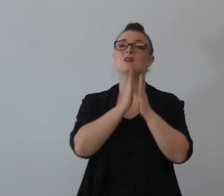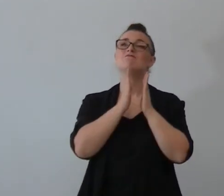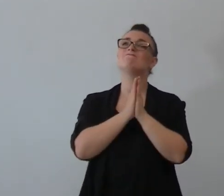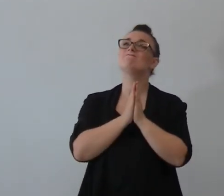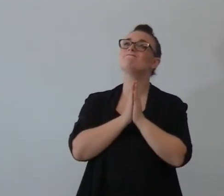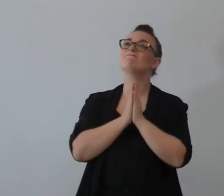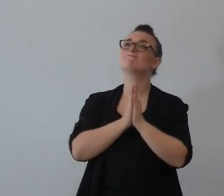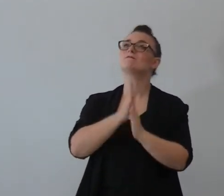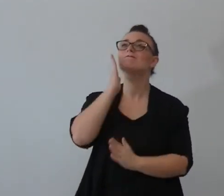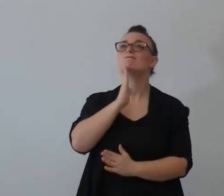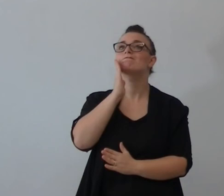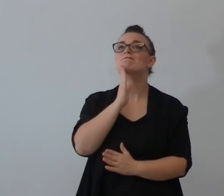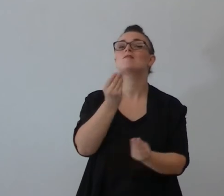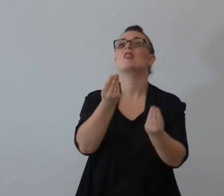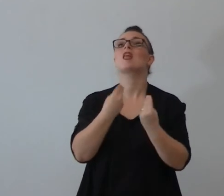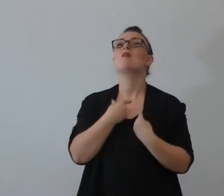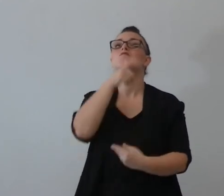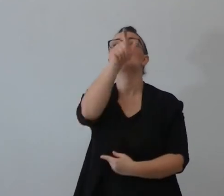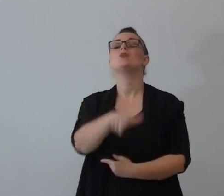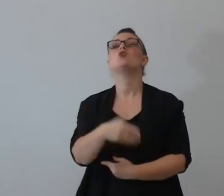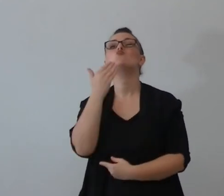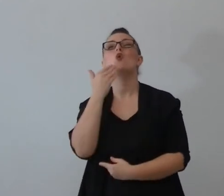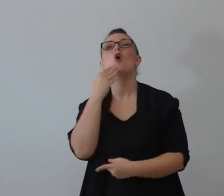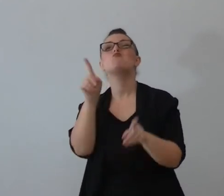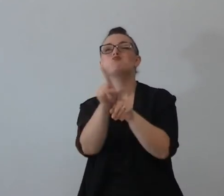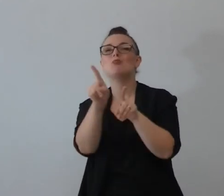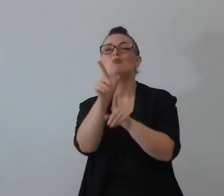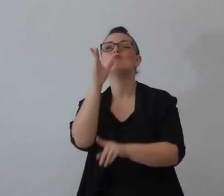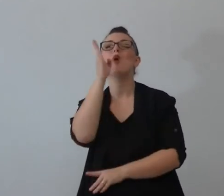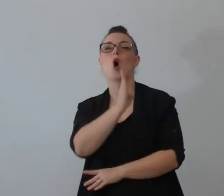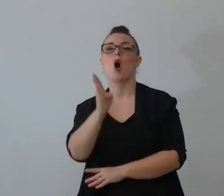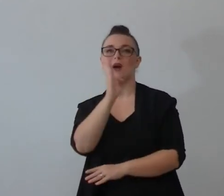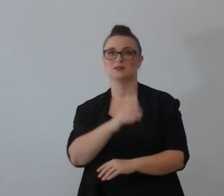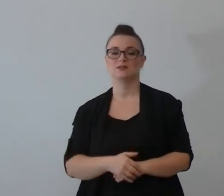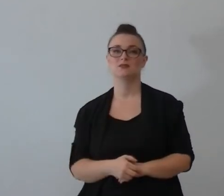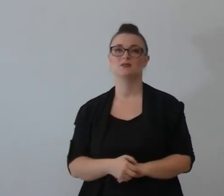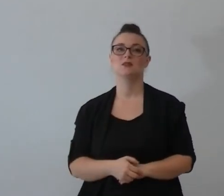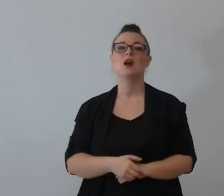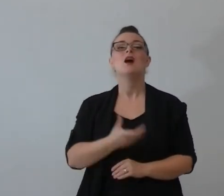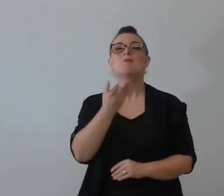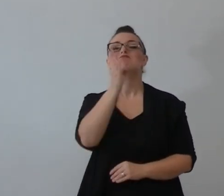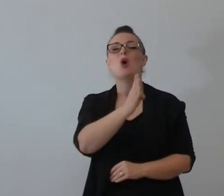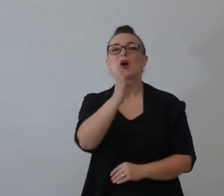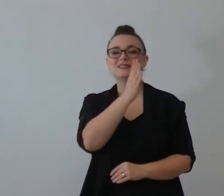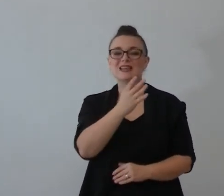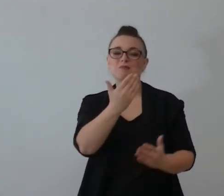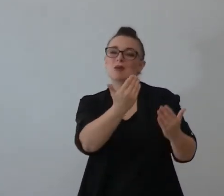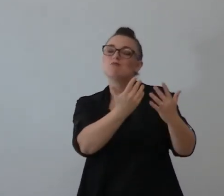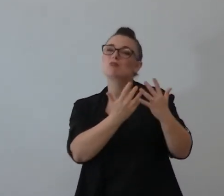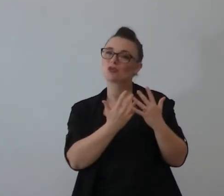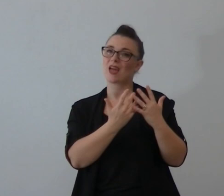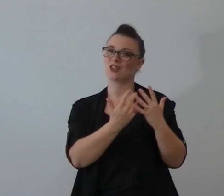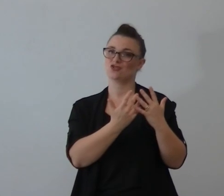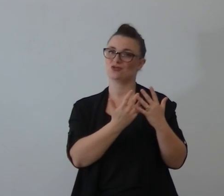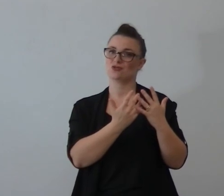persona come come ti prego fammi trovare una persona che protegge il tuo cuore e si dimostra